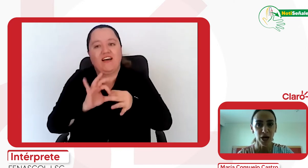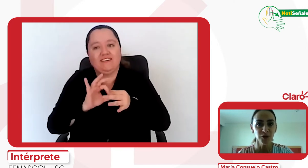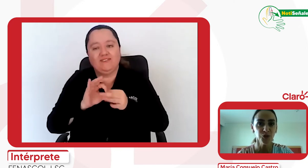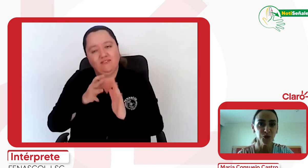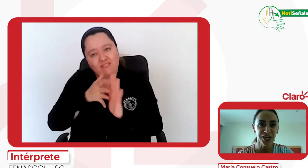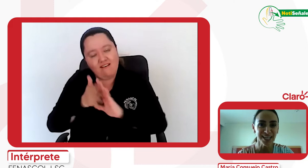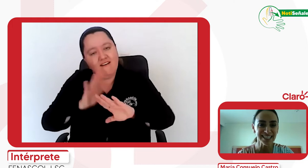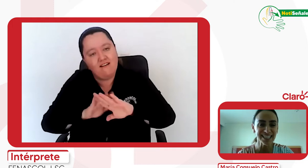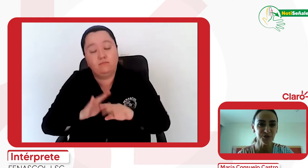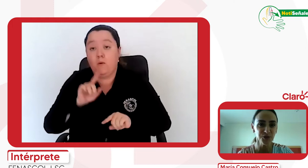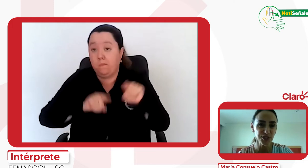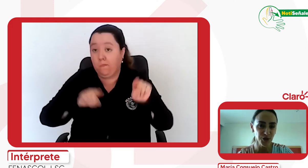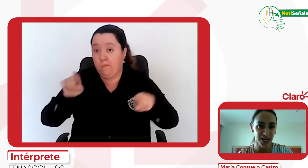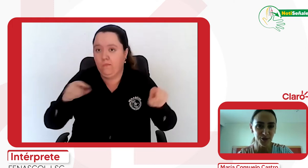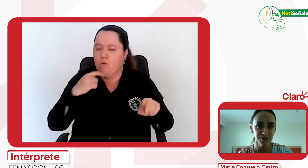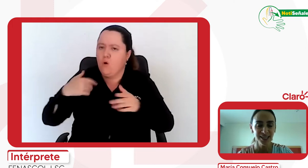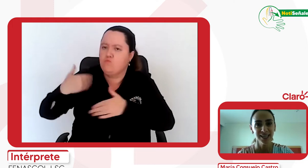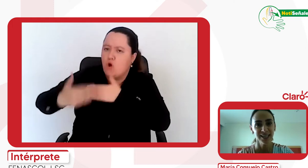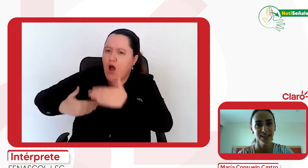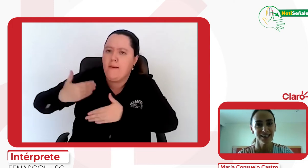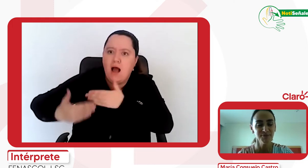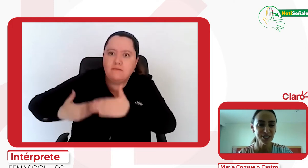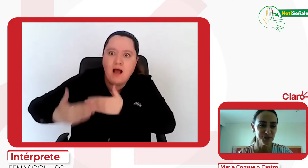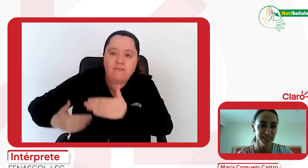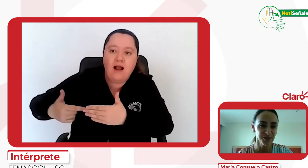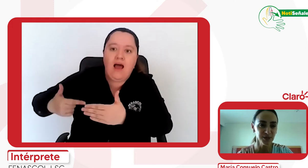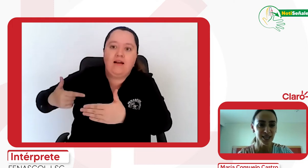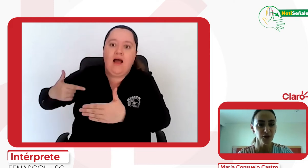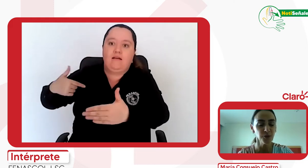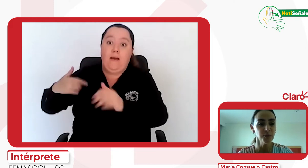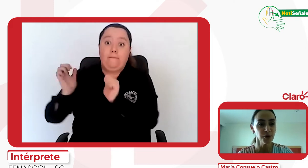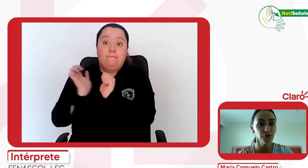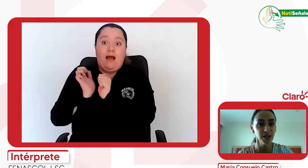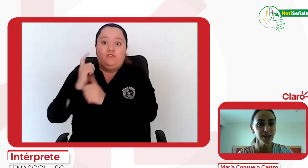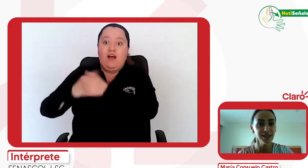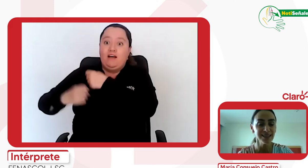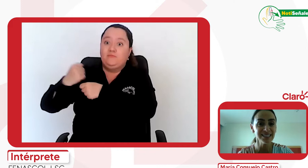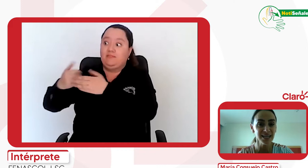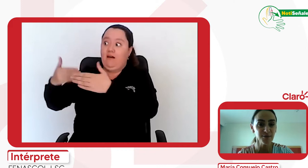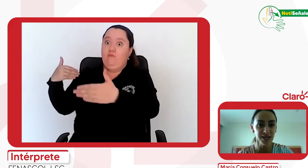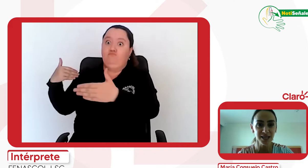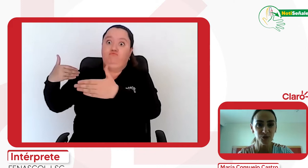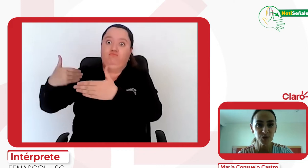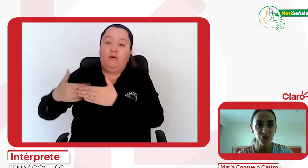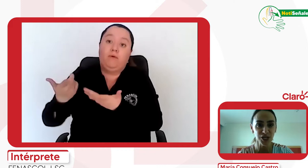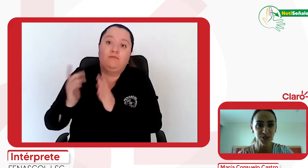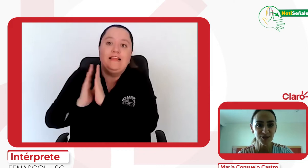Alguno podría decir que es un proceso largo, mayo desde el año pasado, pero fue diciembre en el que tuvimos ya nuestra